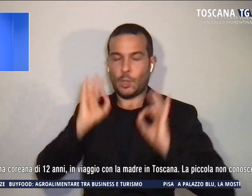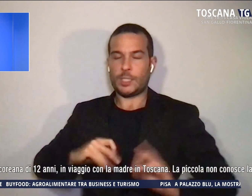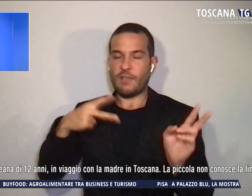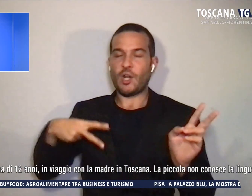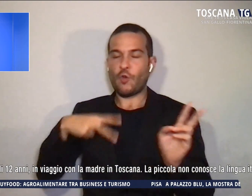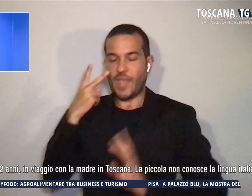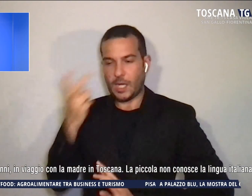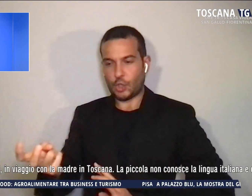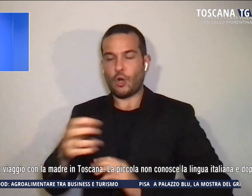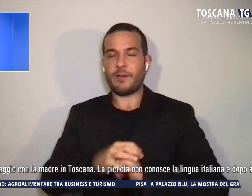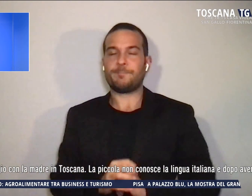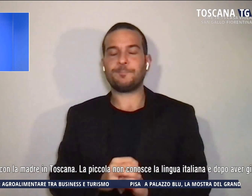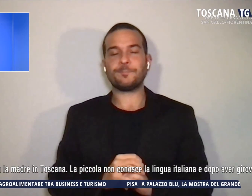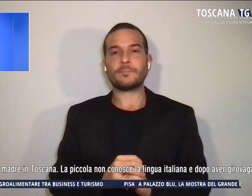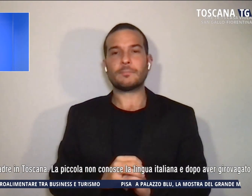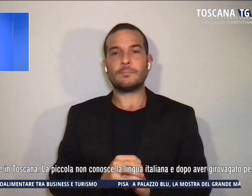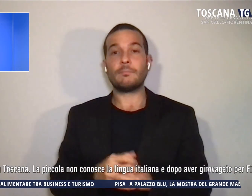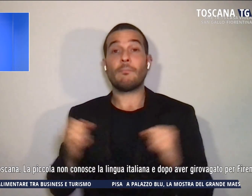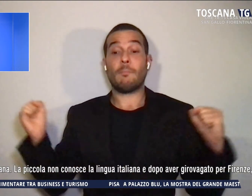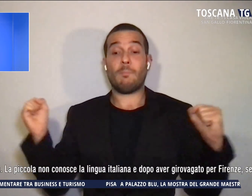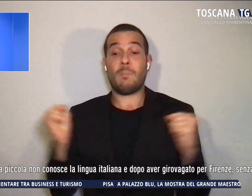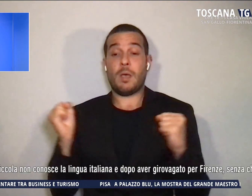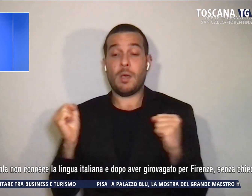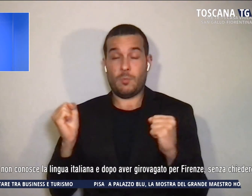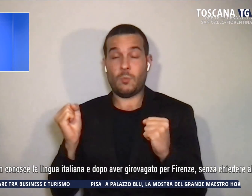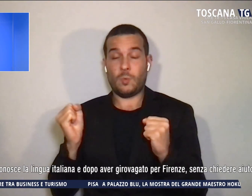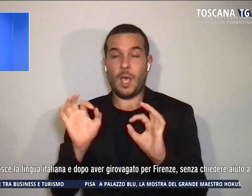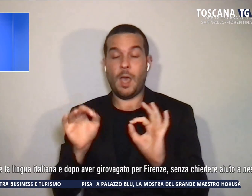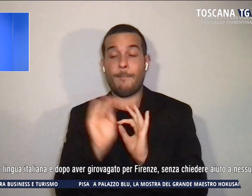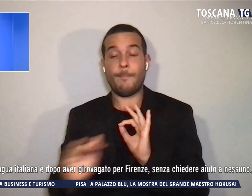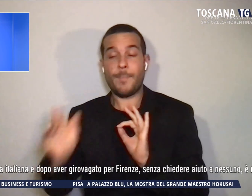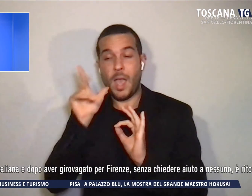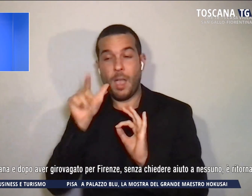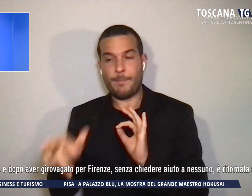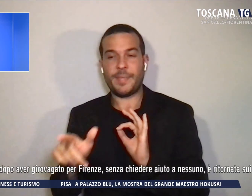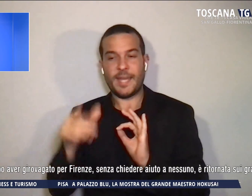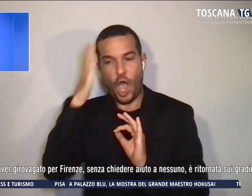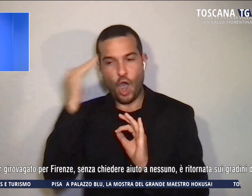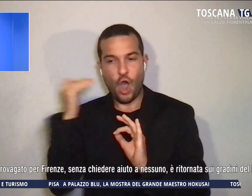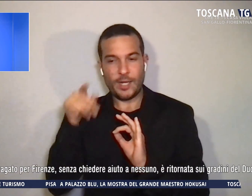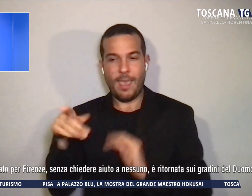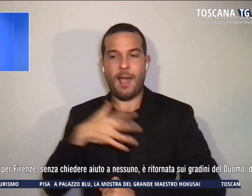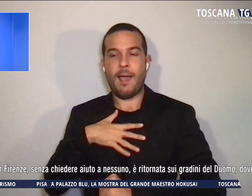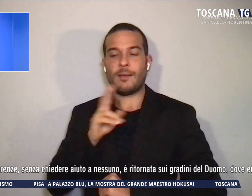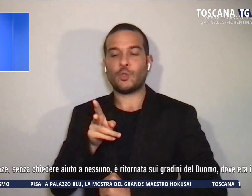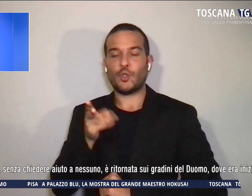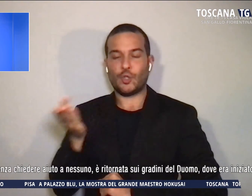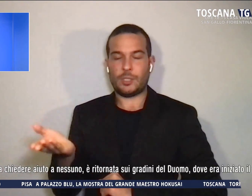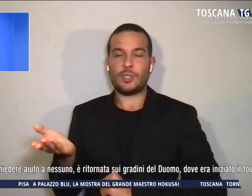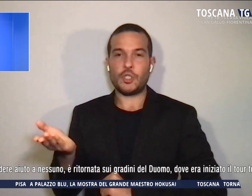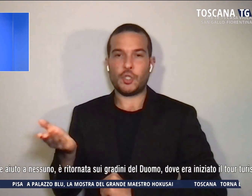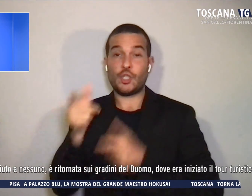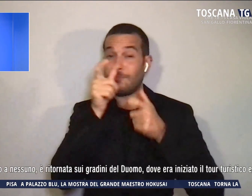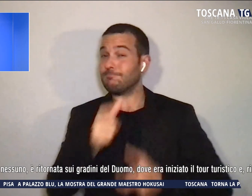Tanta paura per la sorte di una bambina coreana di 12 anni in viaggio con la madre in